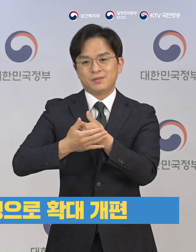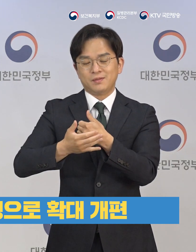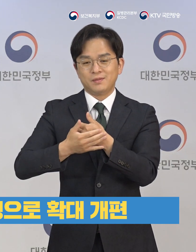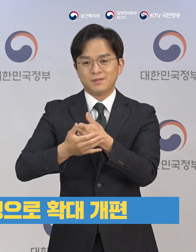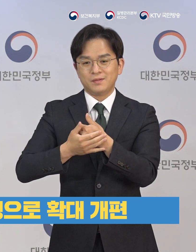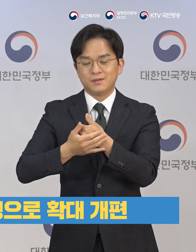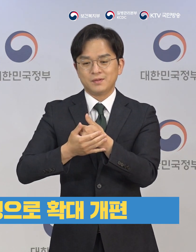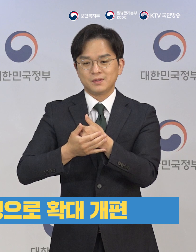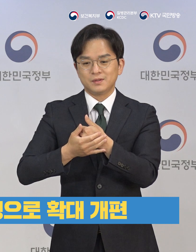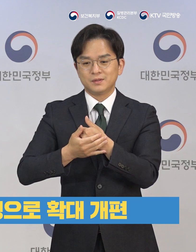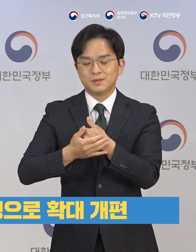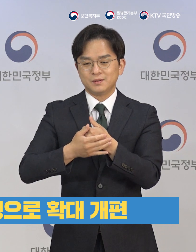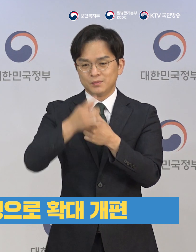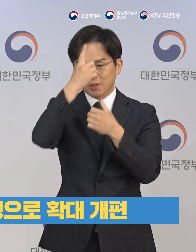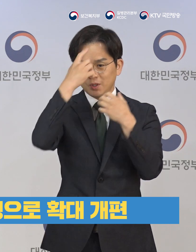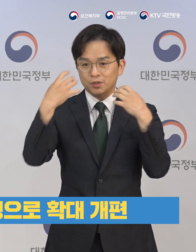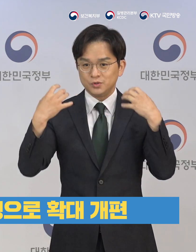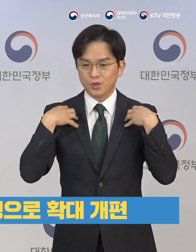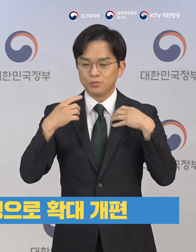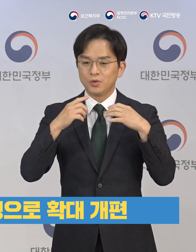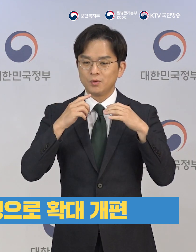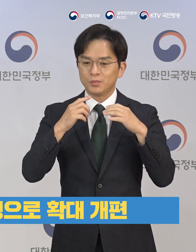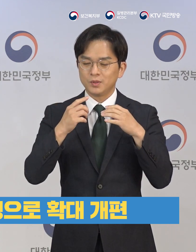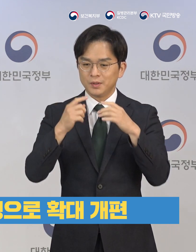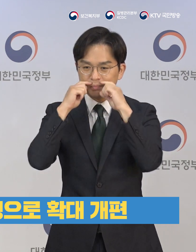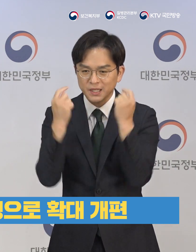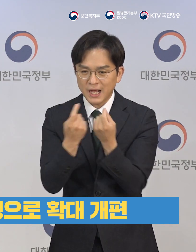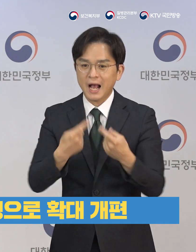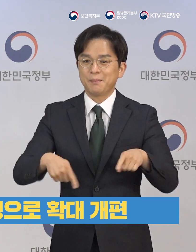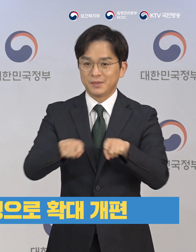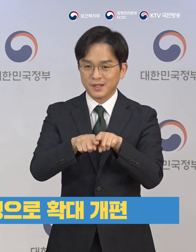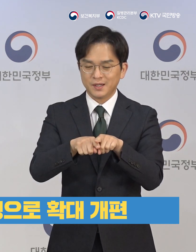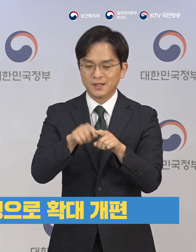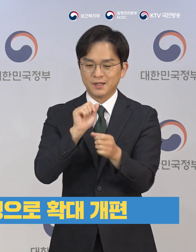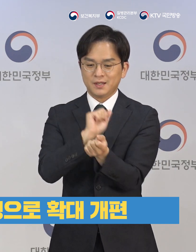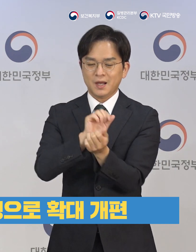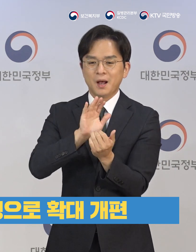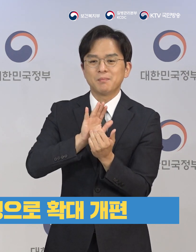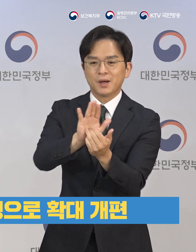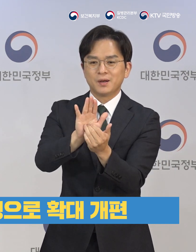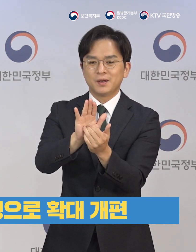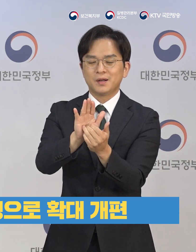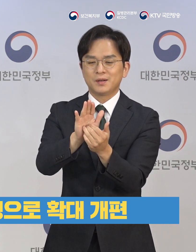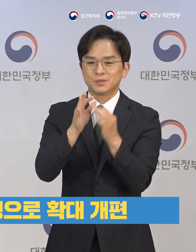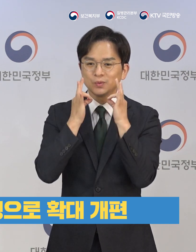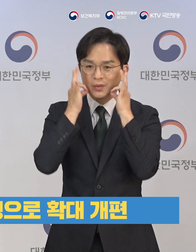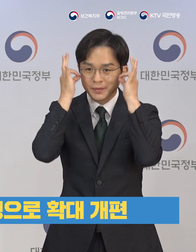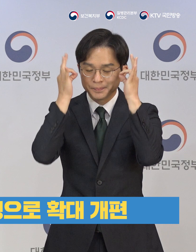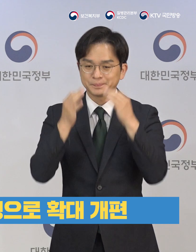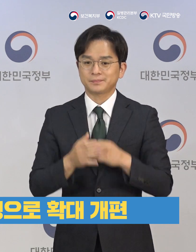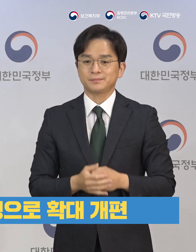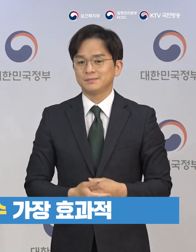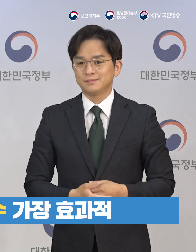개편하여 검역 인력 등 방역 자원을 보호하는 대책도 함께 추진하겠습니다.